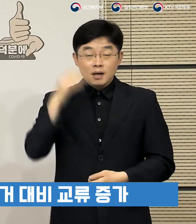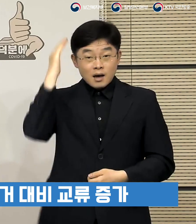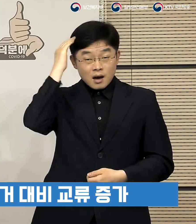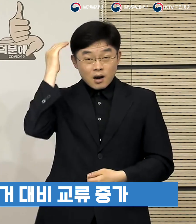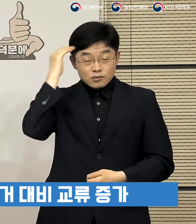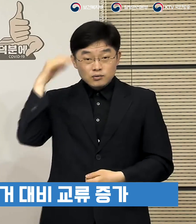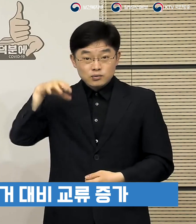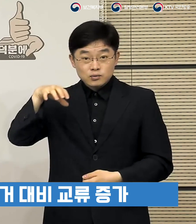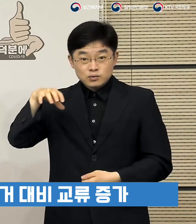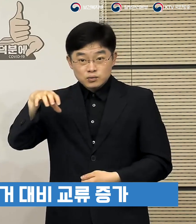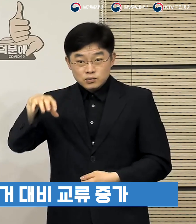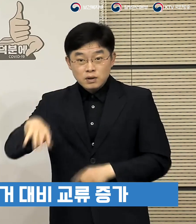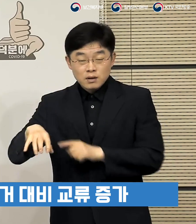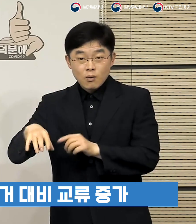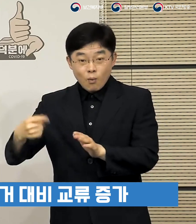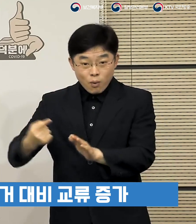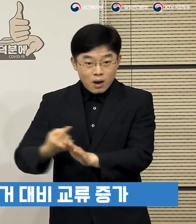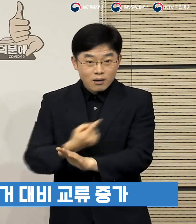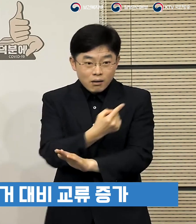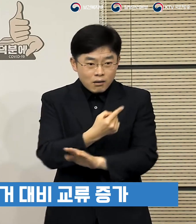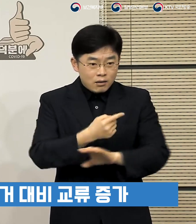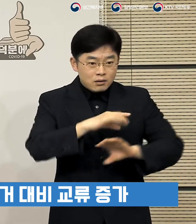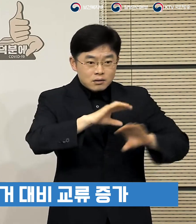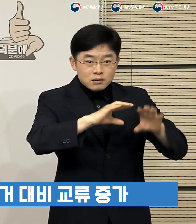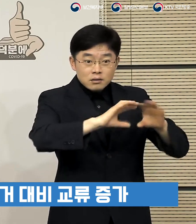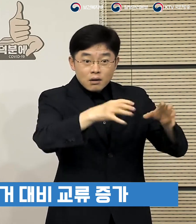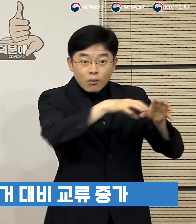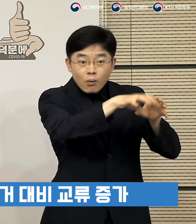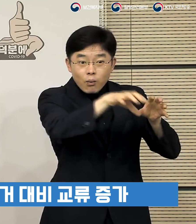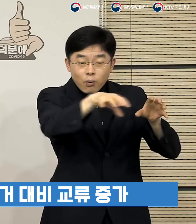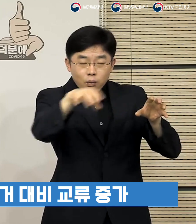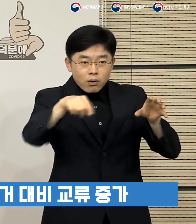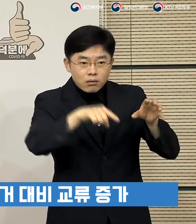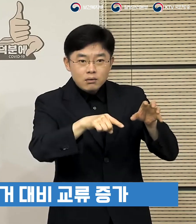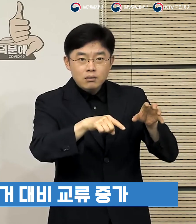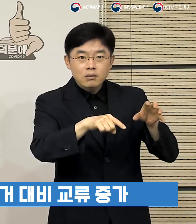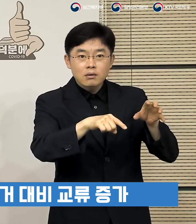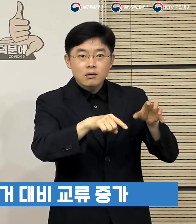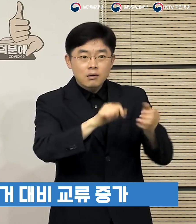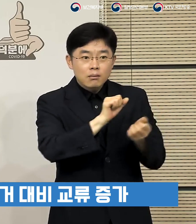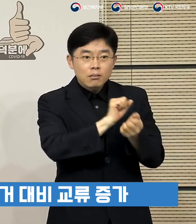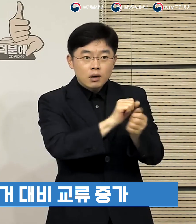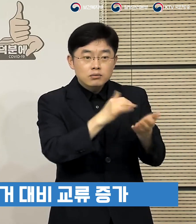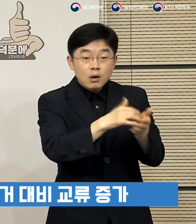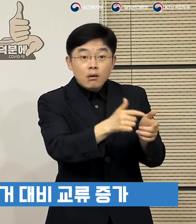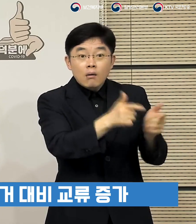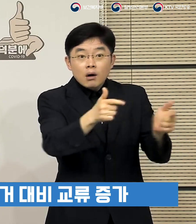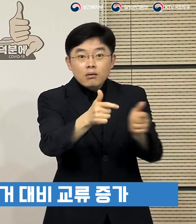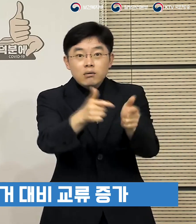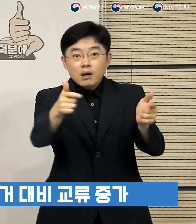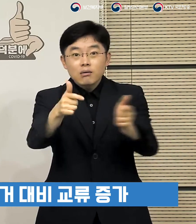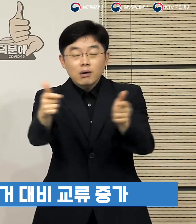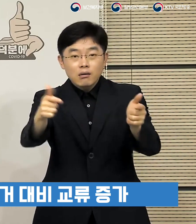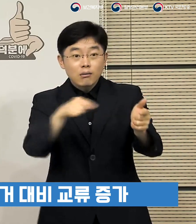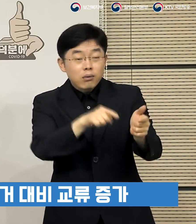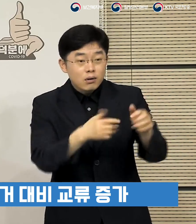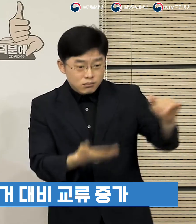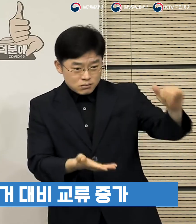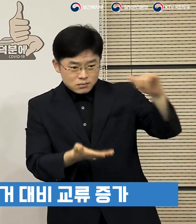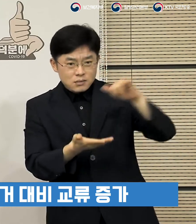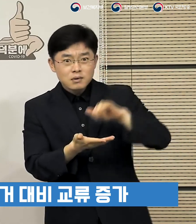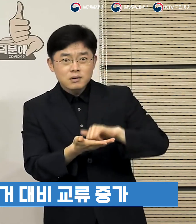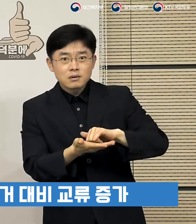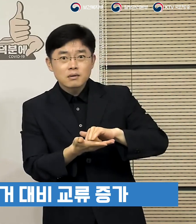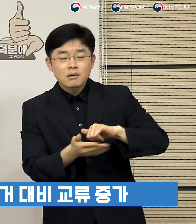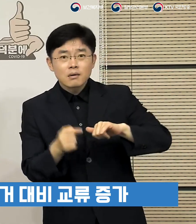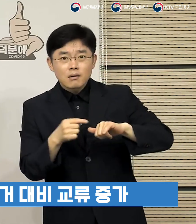하루 확진자 수가 훨씬 인구당 많은 그러한 국가들의 대부분이기 때문에 그러한 국가들로부터 들어오게